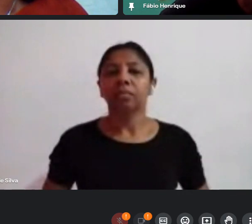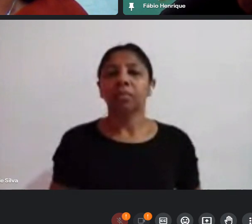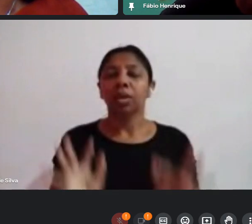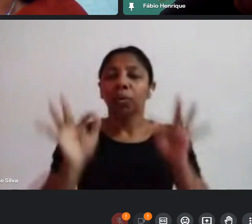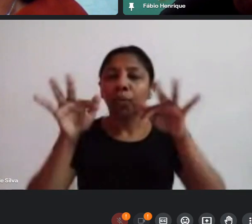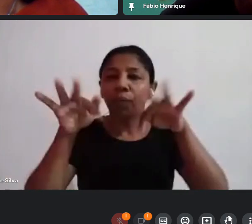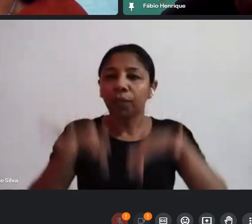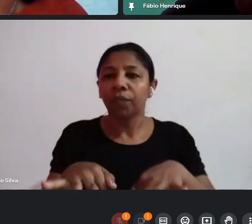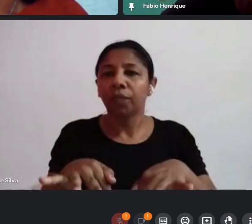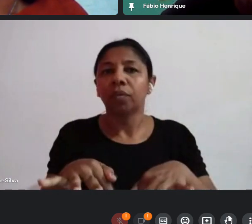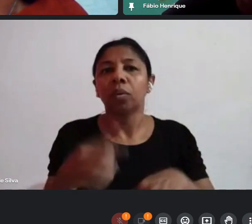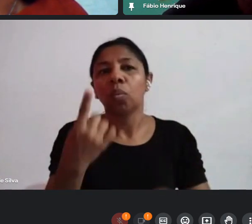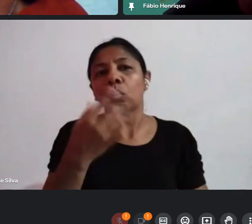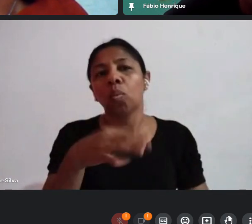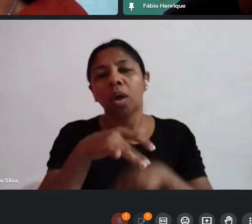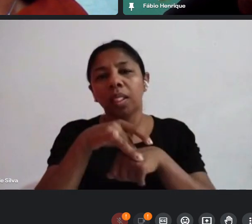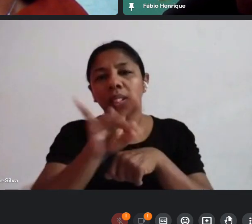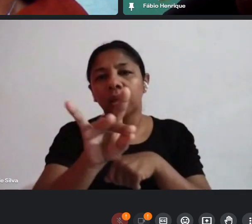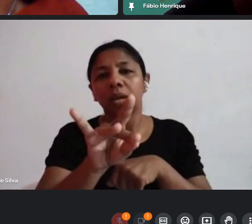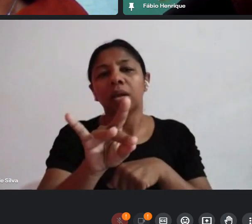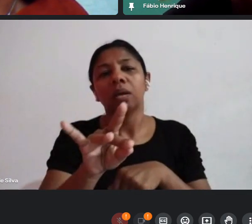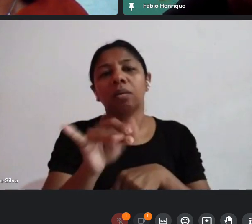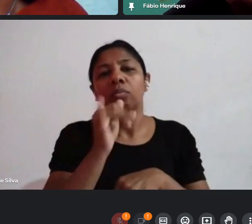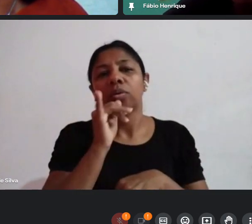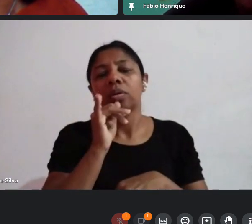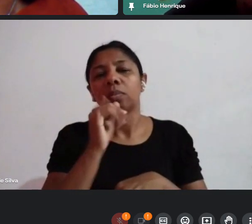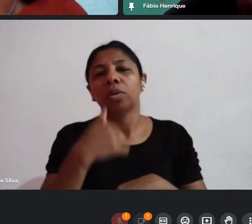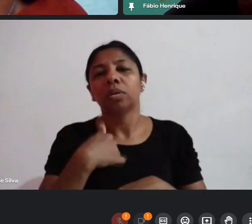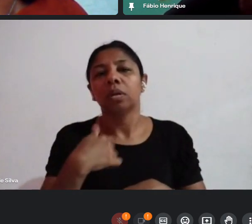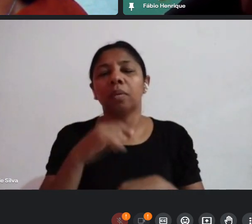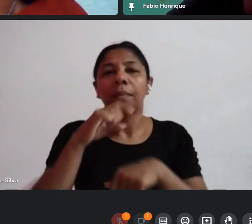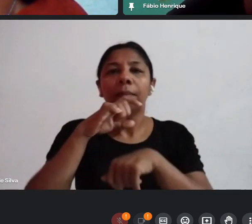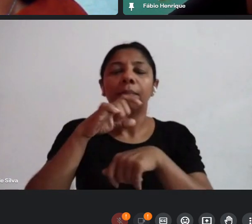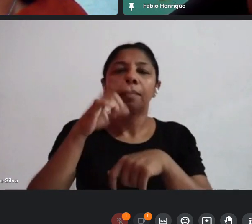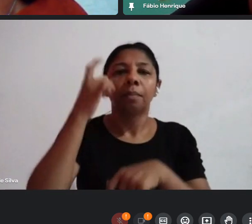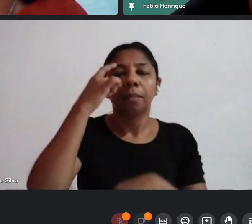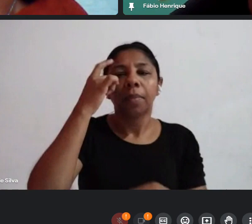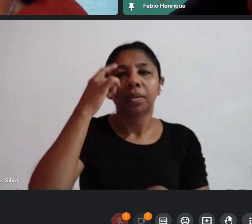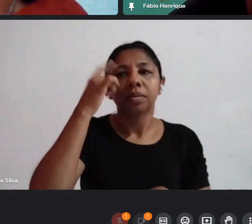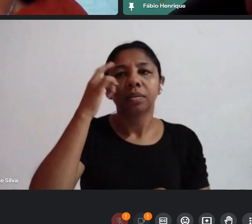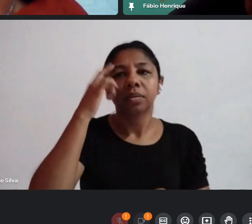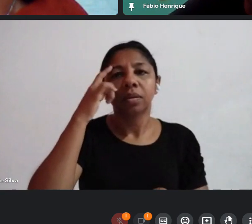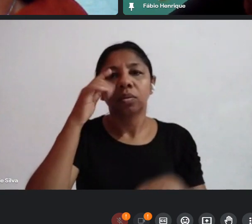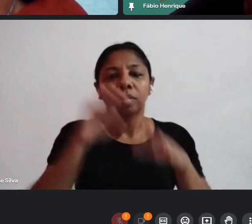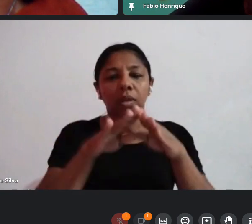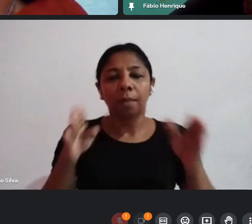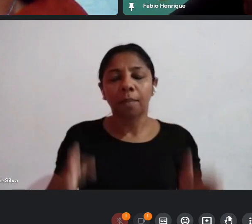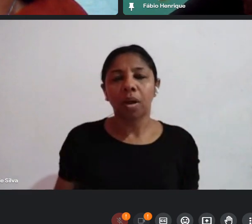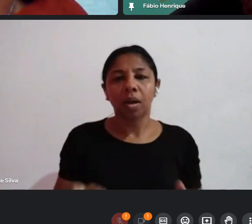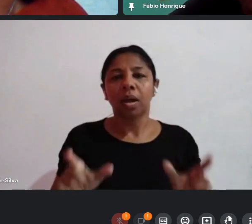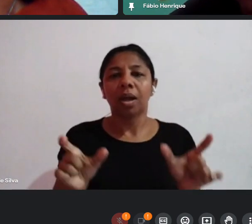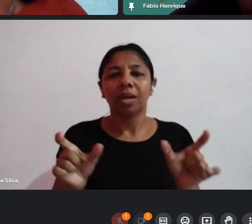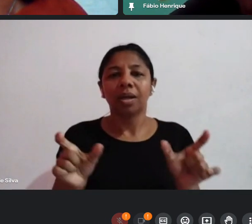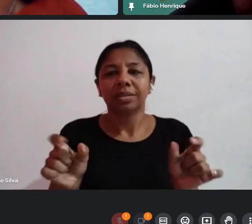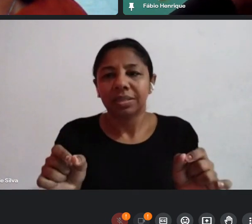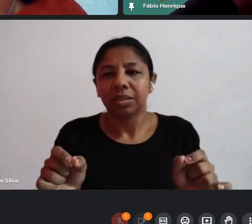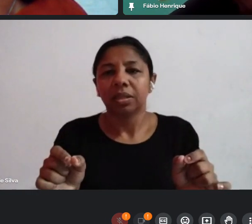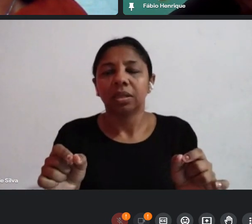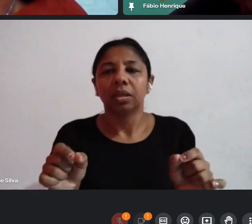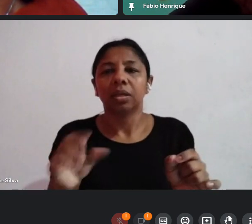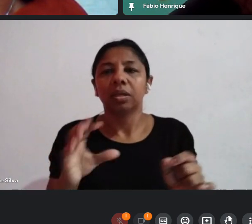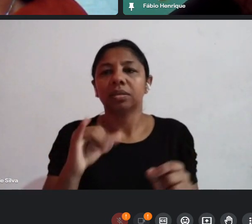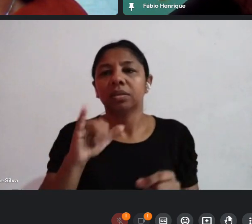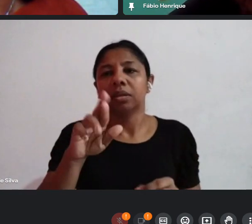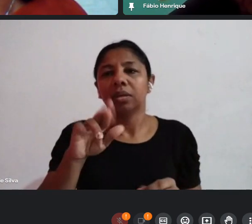só uma dica por exemplo eu estava pensando na banda de siri quando o pessoal estava falando aqui me lembrei por exemplo eu acho que essa realidade